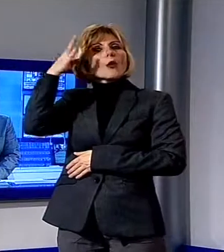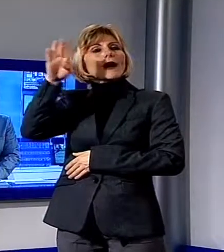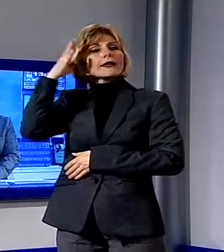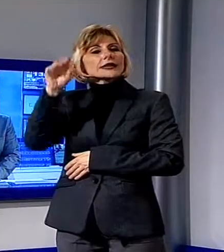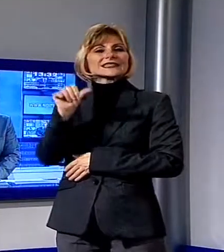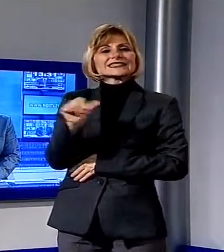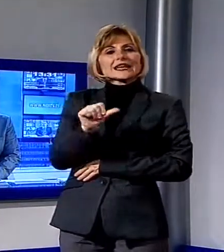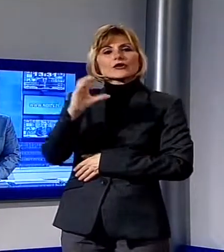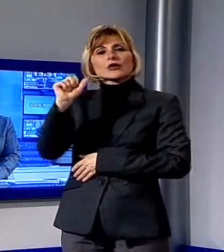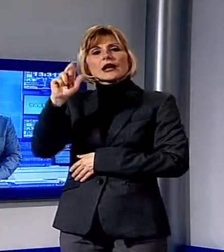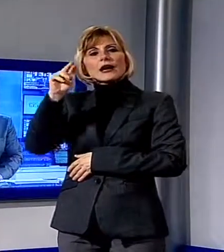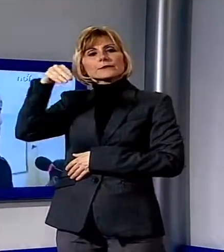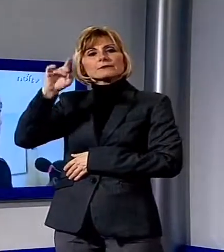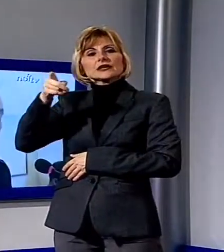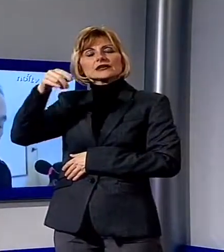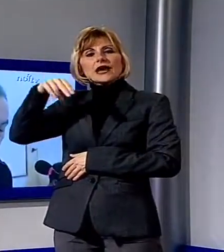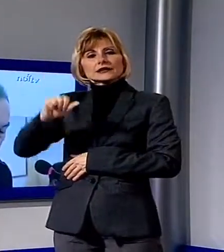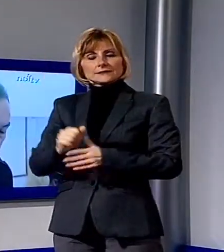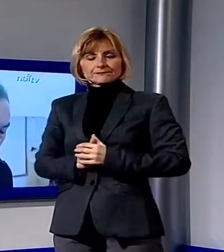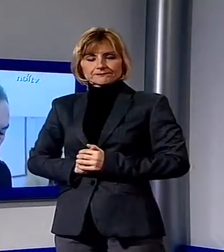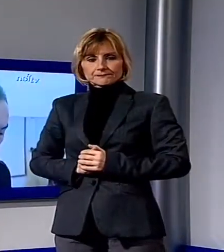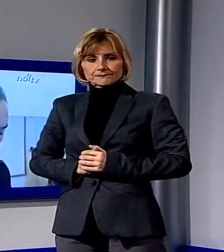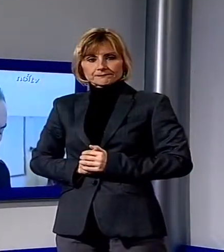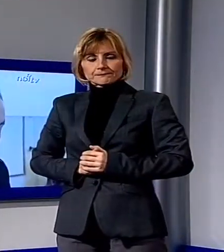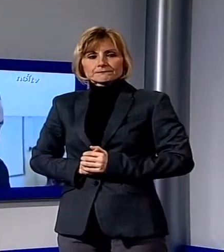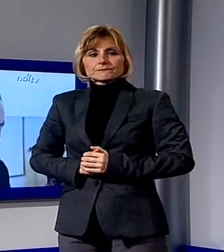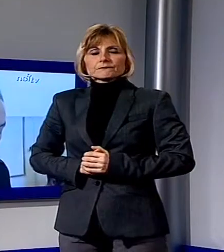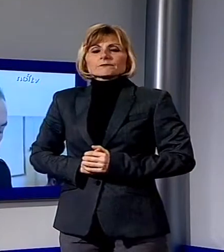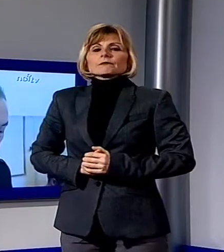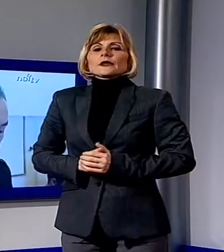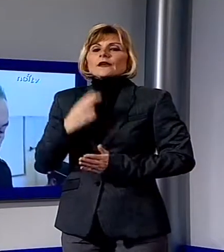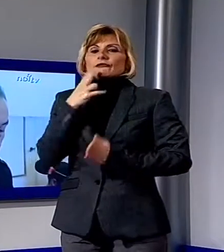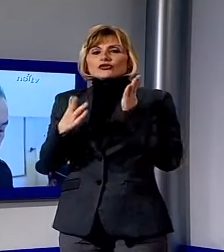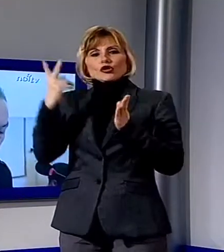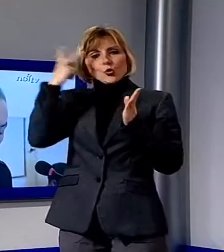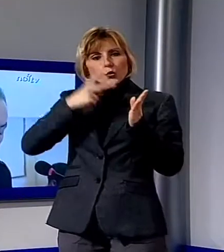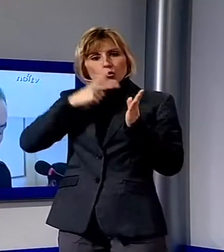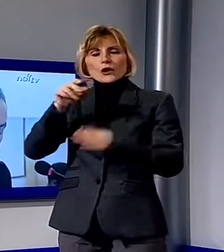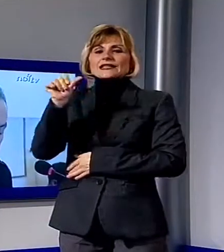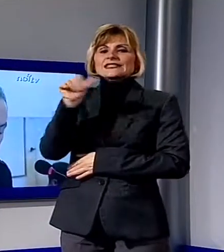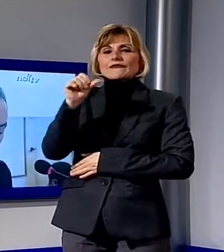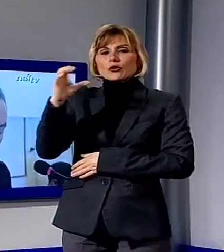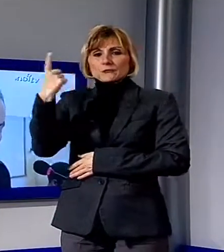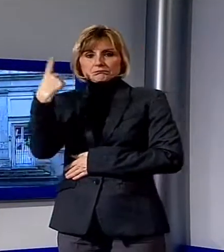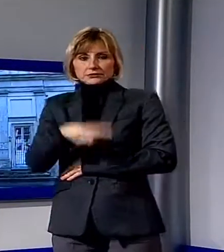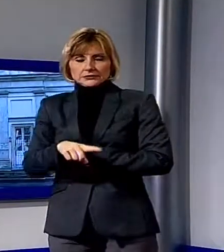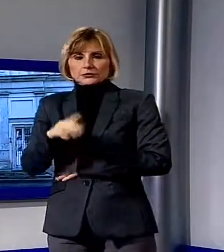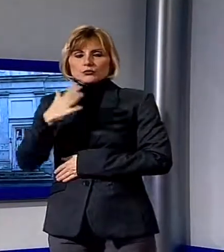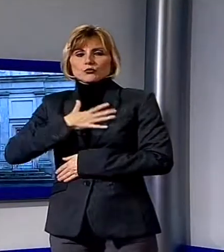Stefano Carmignani. C'è il comandante della Polizia Municipale di Lucca Stefano Carmignani, 52 anni,